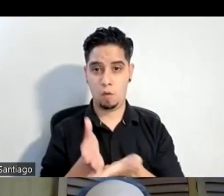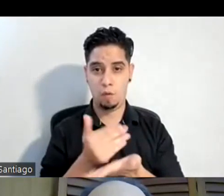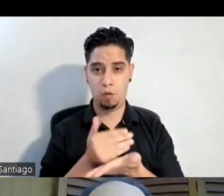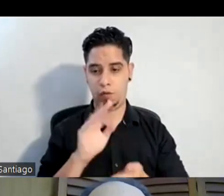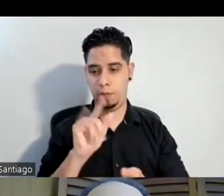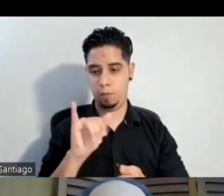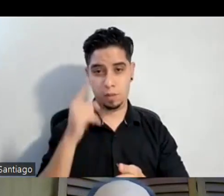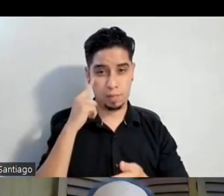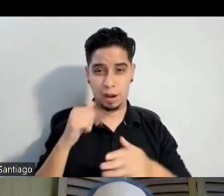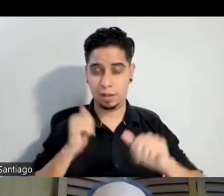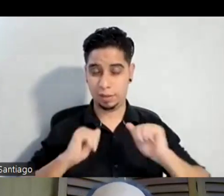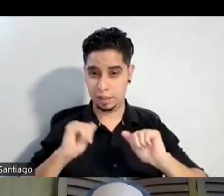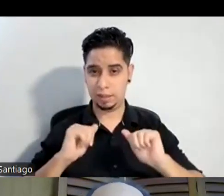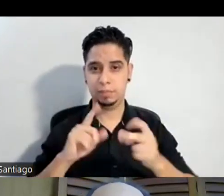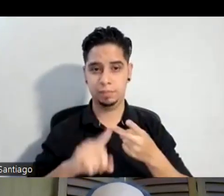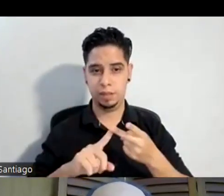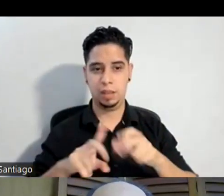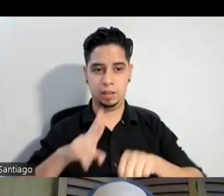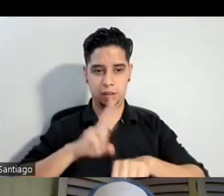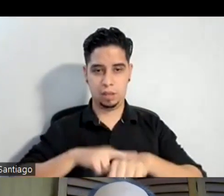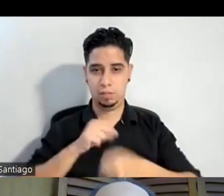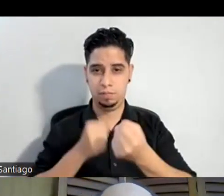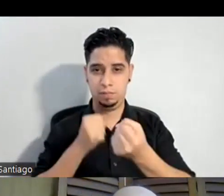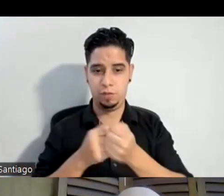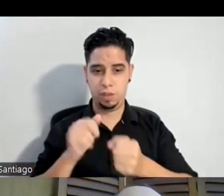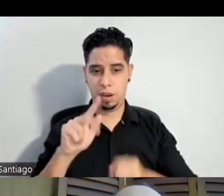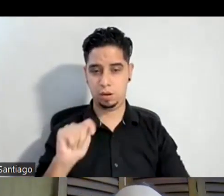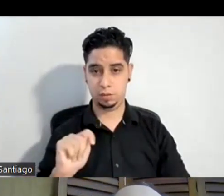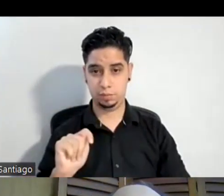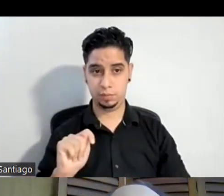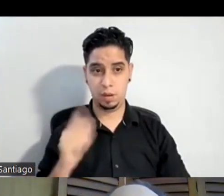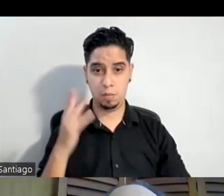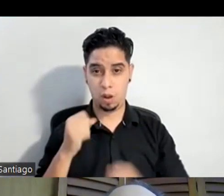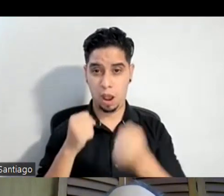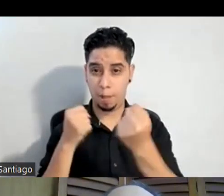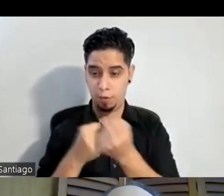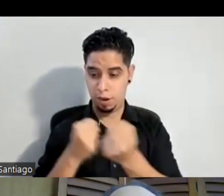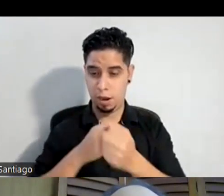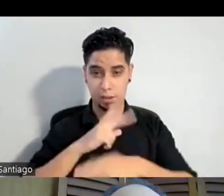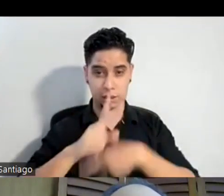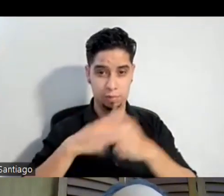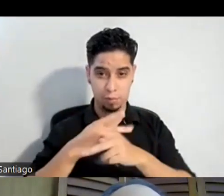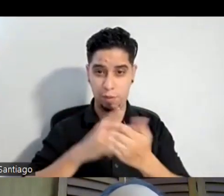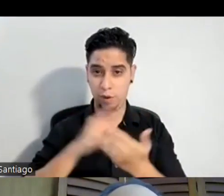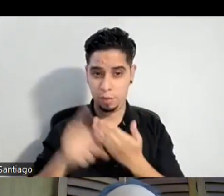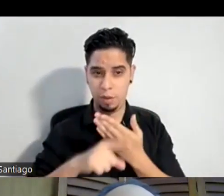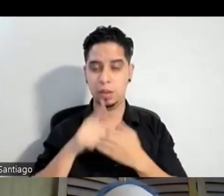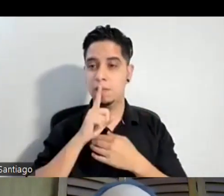las Artes y al National Endowment for the Arts por apoyar este programa y ser un medio de comunicación